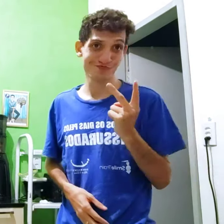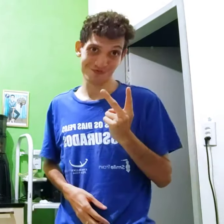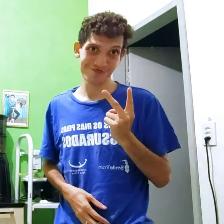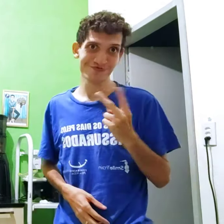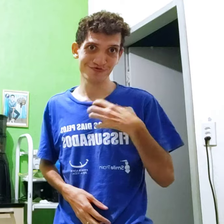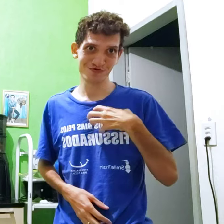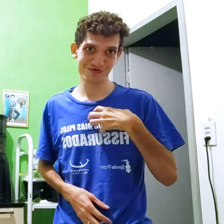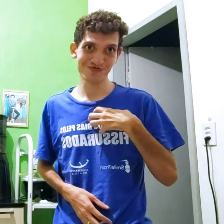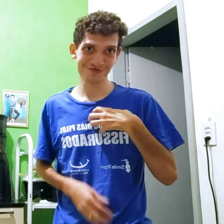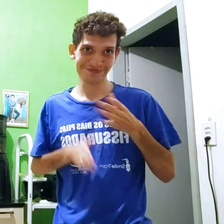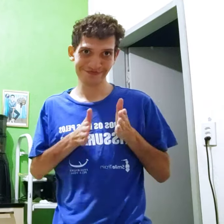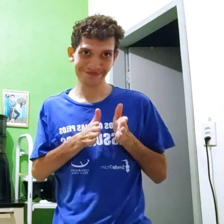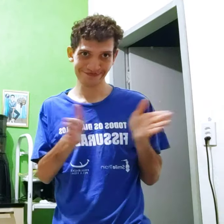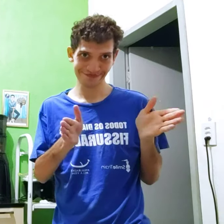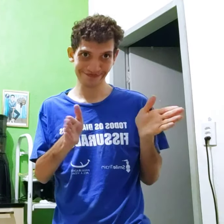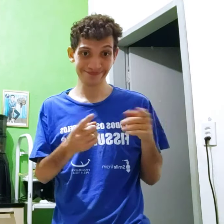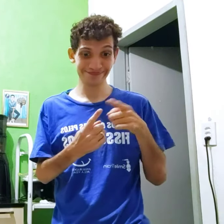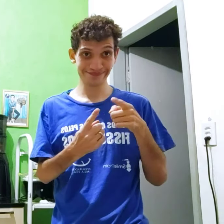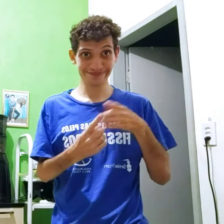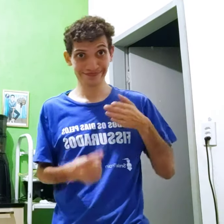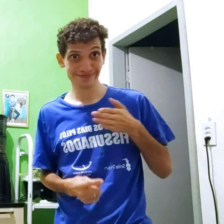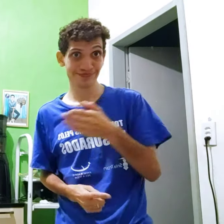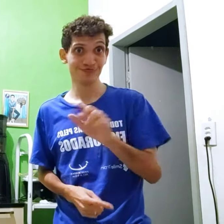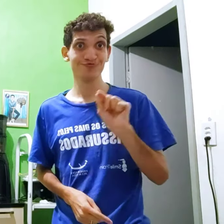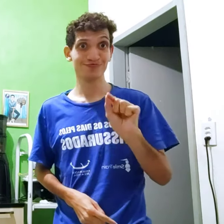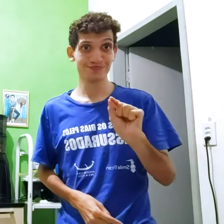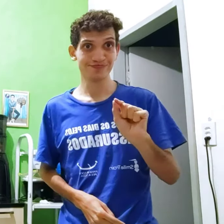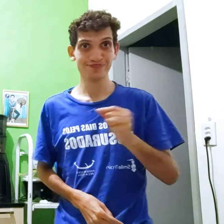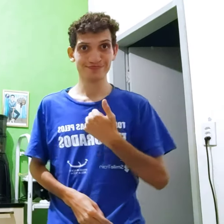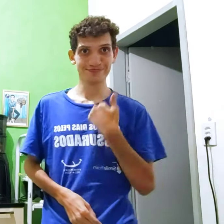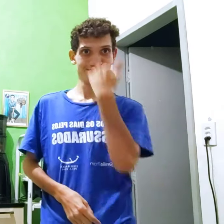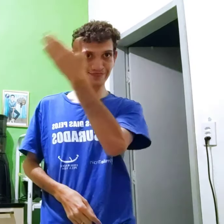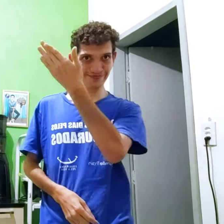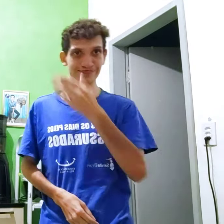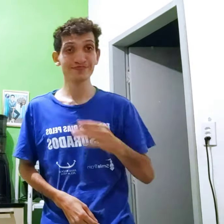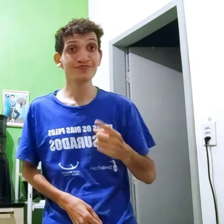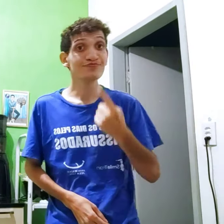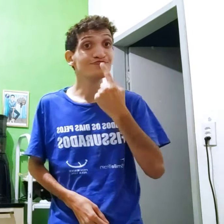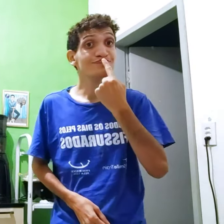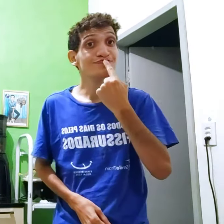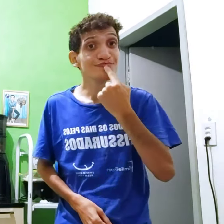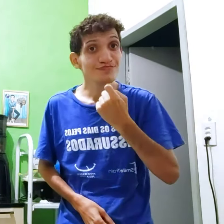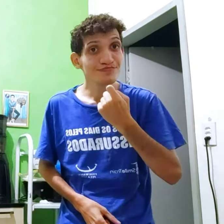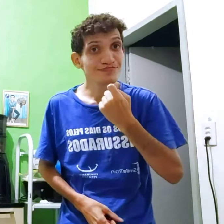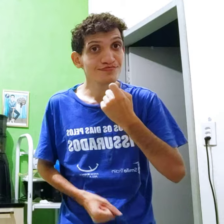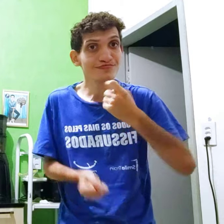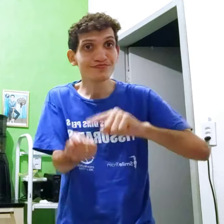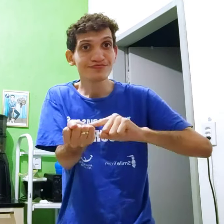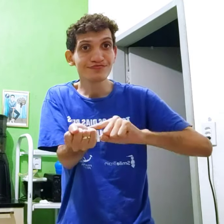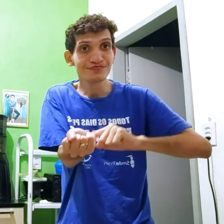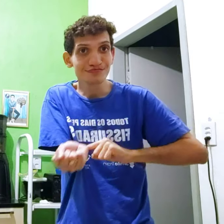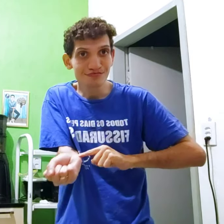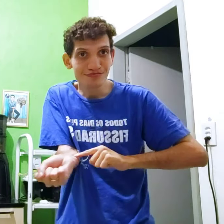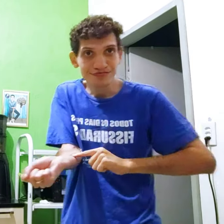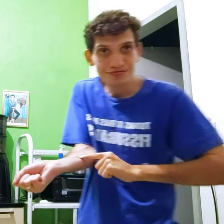escrito E Tem duas possibilidades A primeira é L Paz